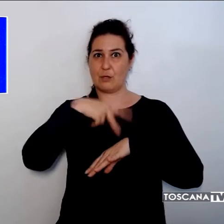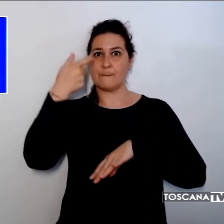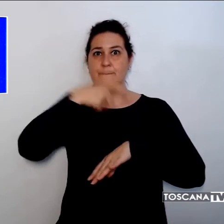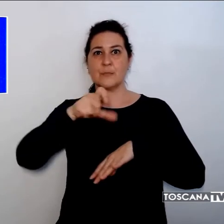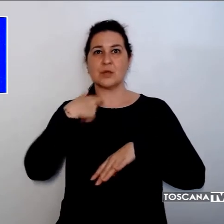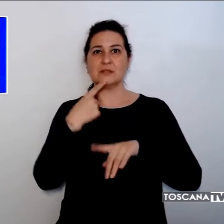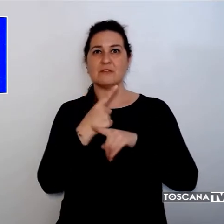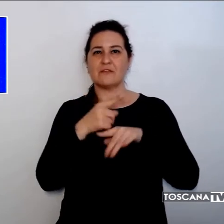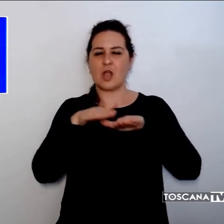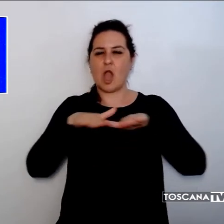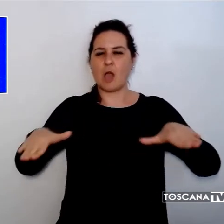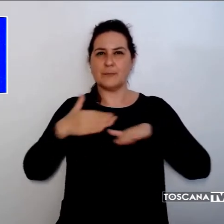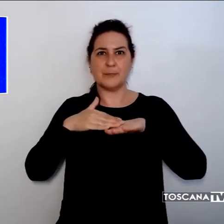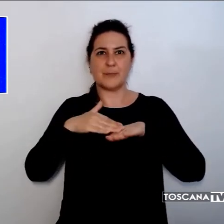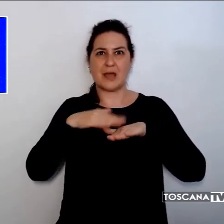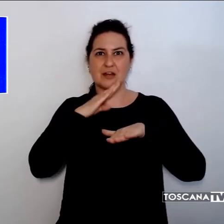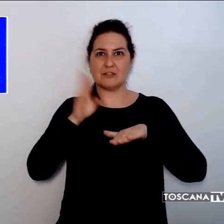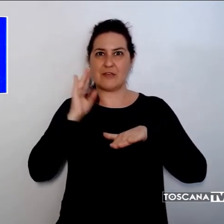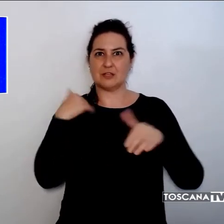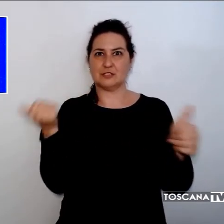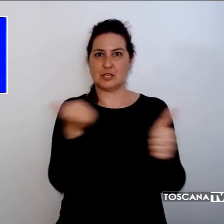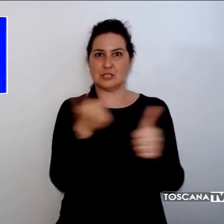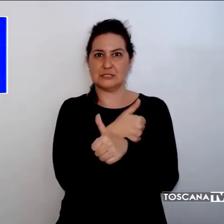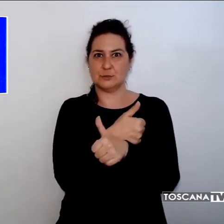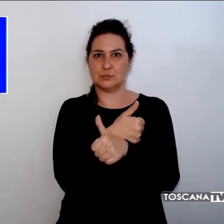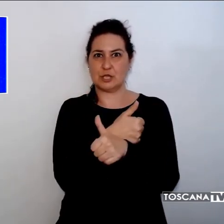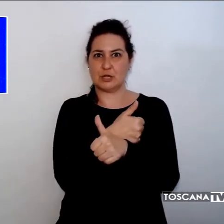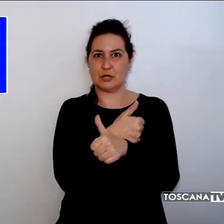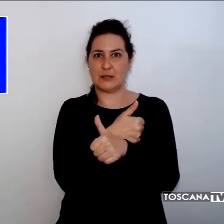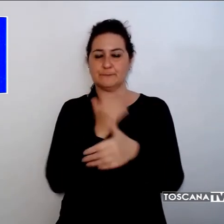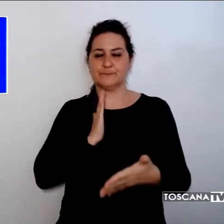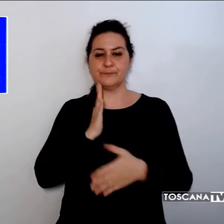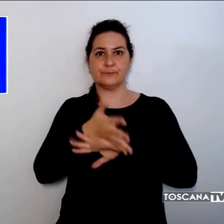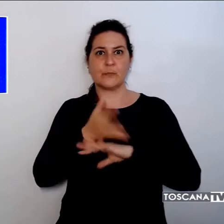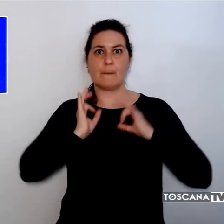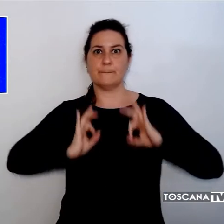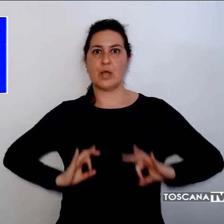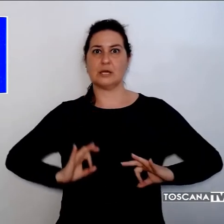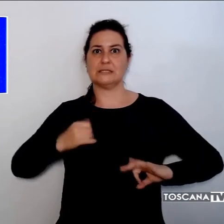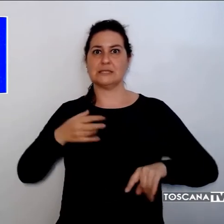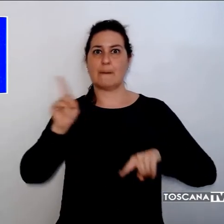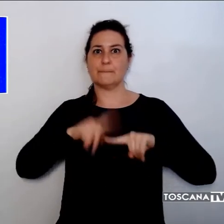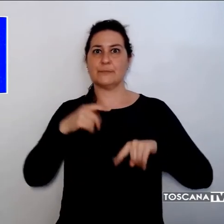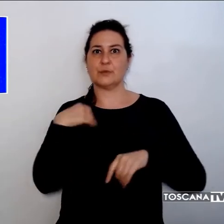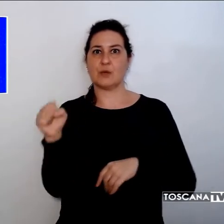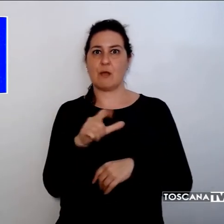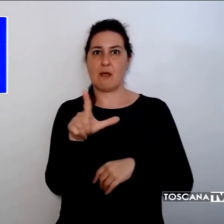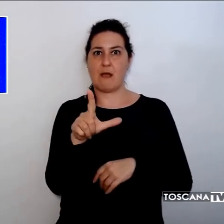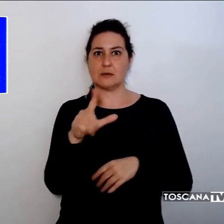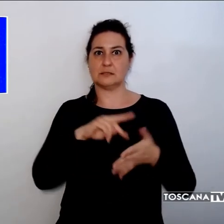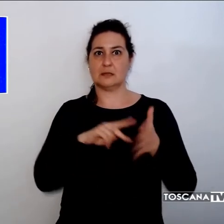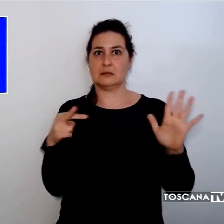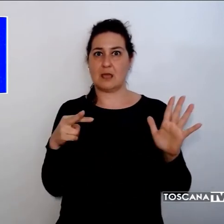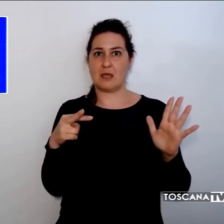copertura. Sul posto anche la Polizia e i tecnici dell'ASL, che dovranno ora accertare la